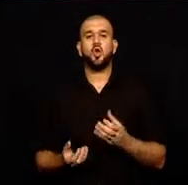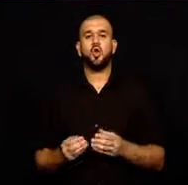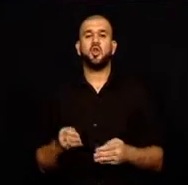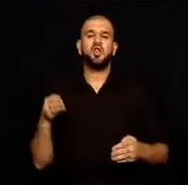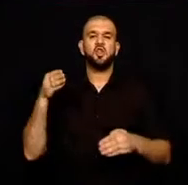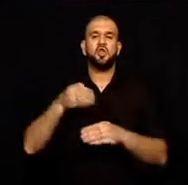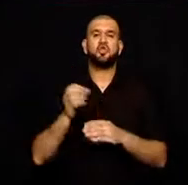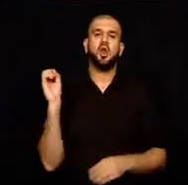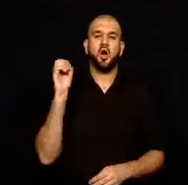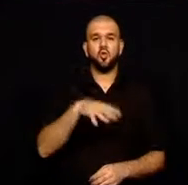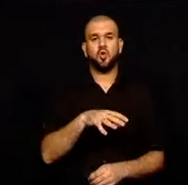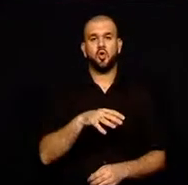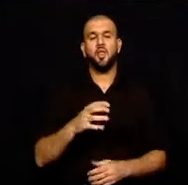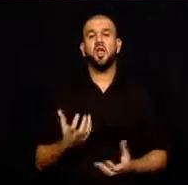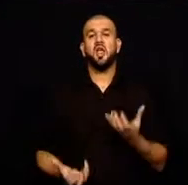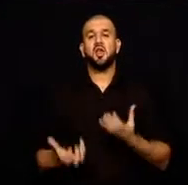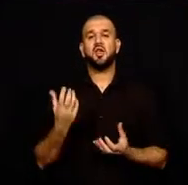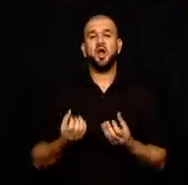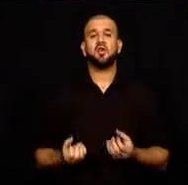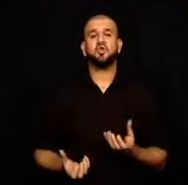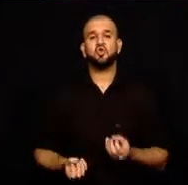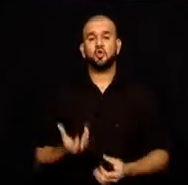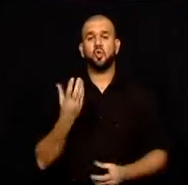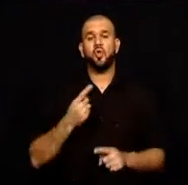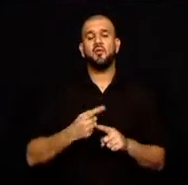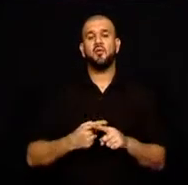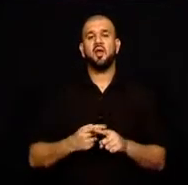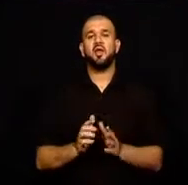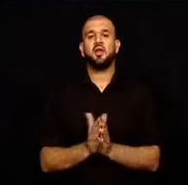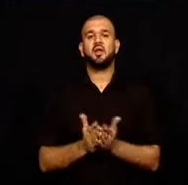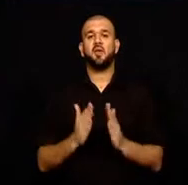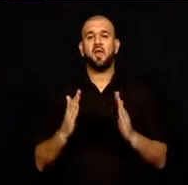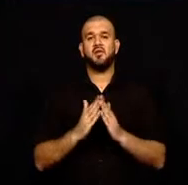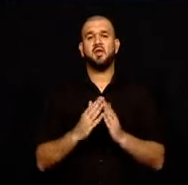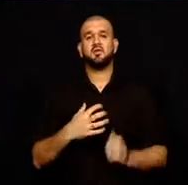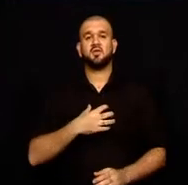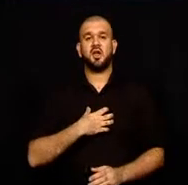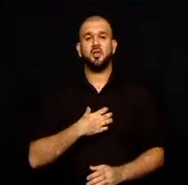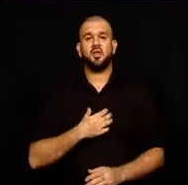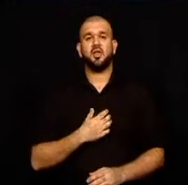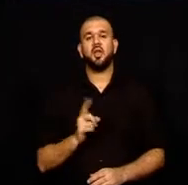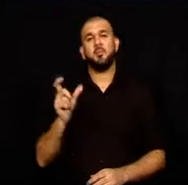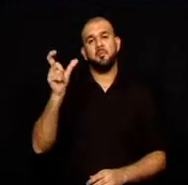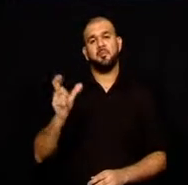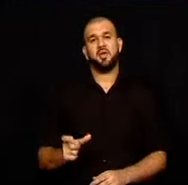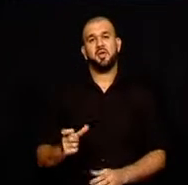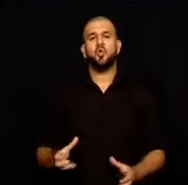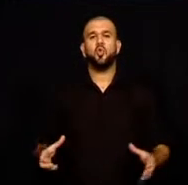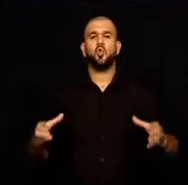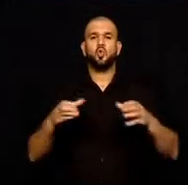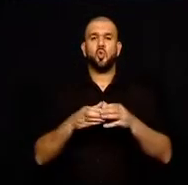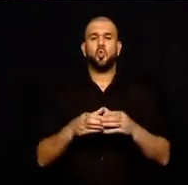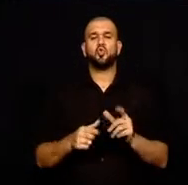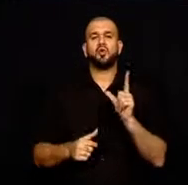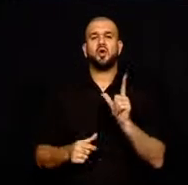çalıp diğerlerini yakarak içeriye atıyor, yangın çıkarıyor ve kitap evi